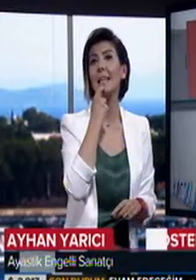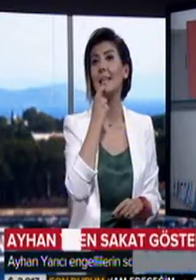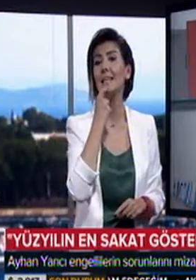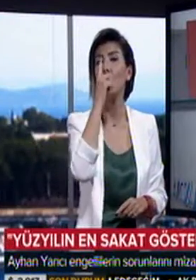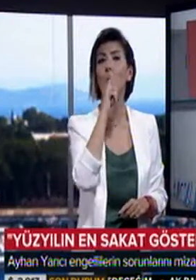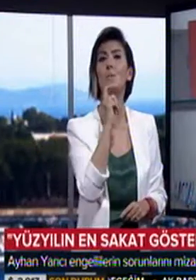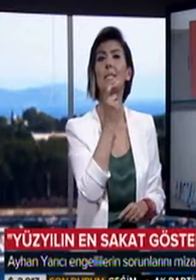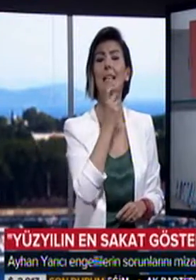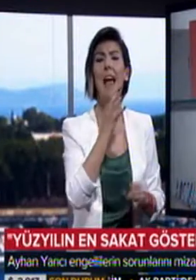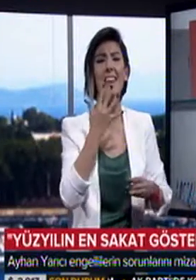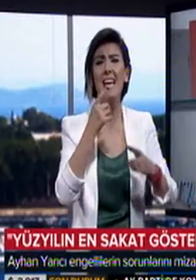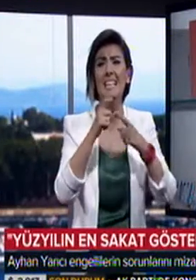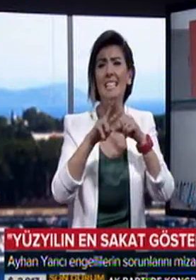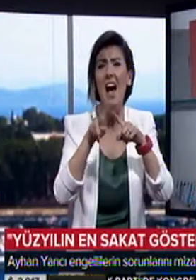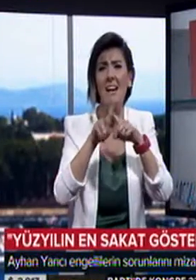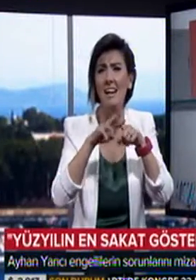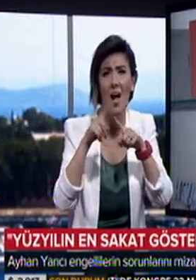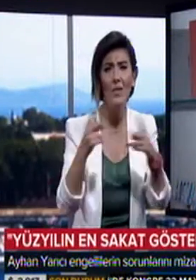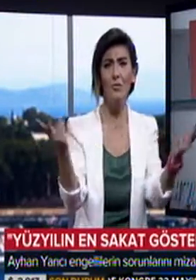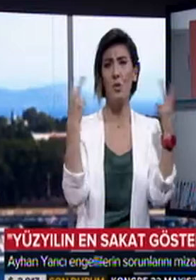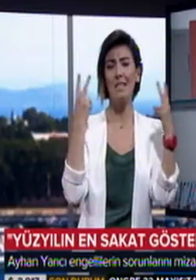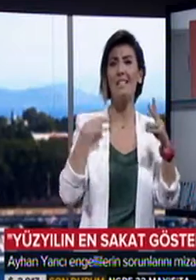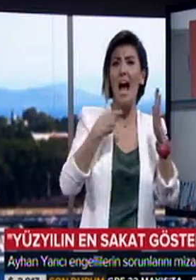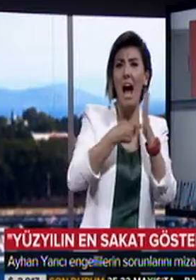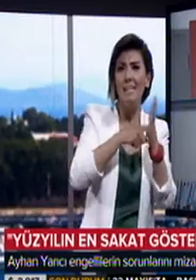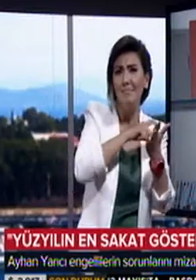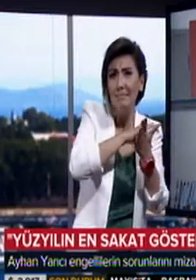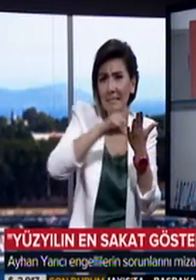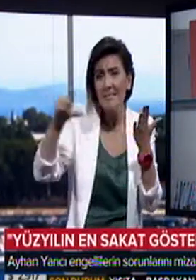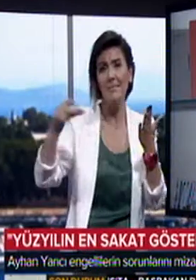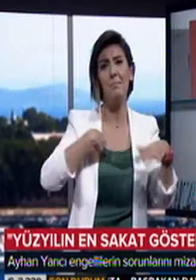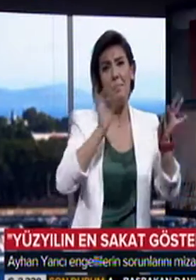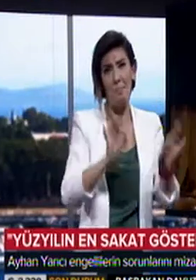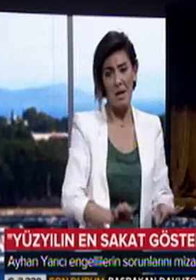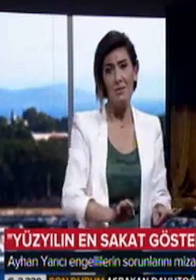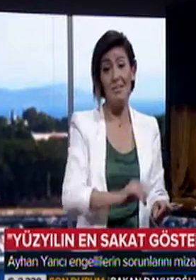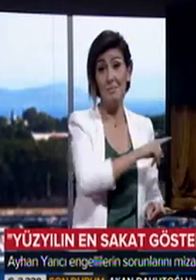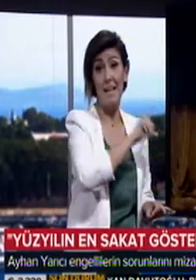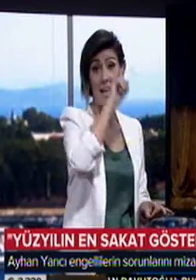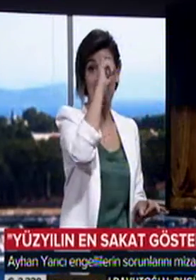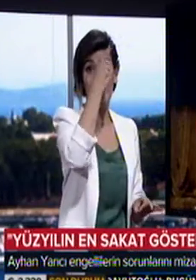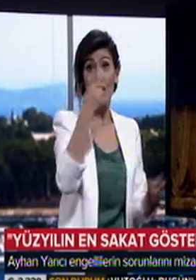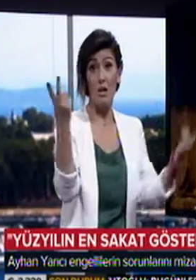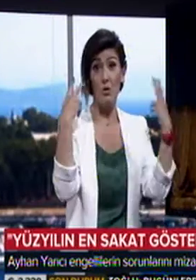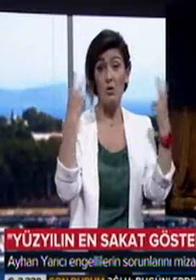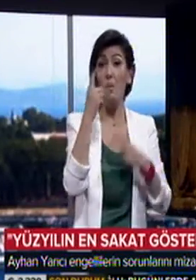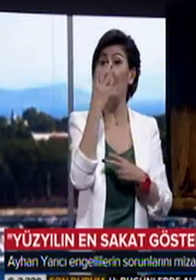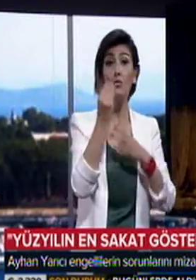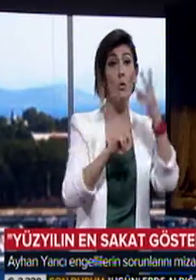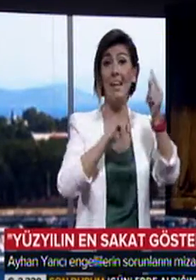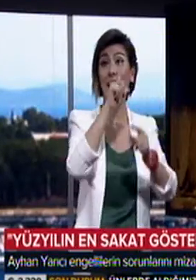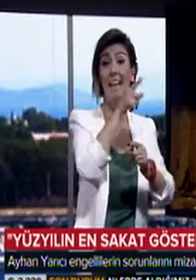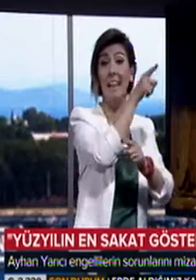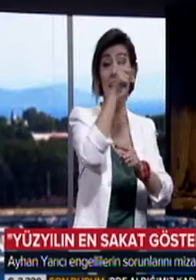100 yılın en sakat gösterisi adı altında başladık. Ayhan Yarıcı tek kişilik gösterisini